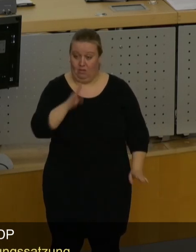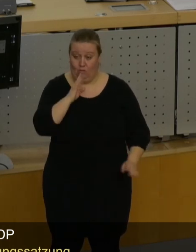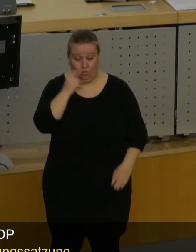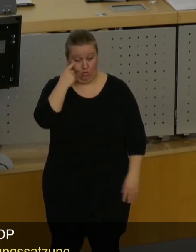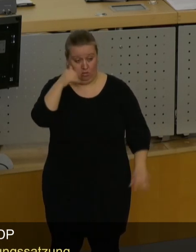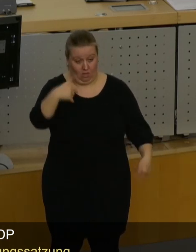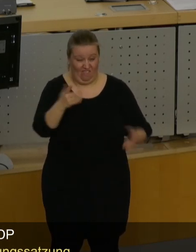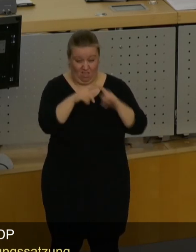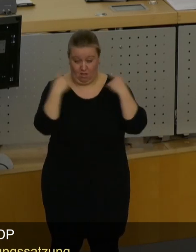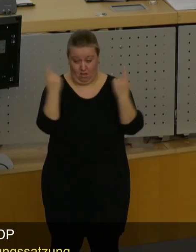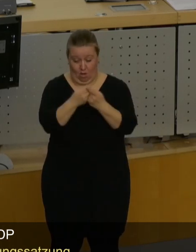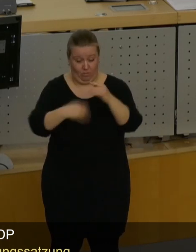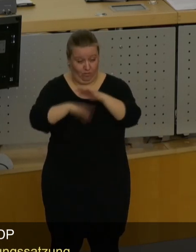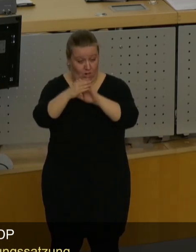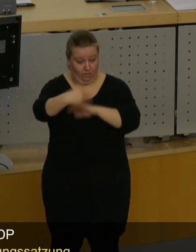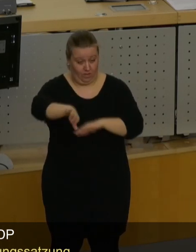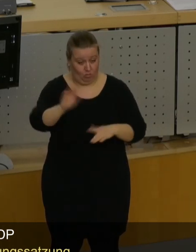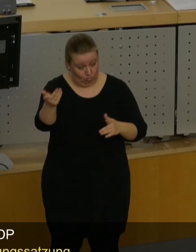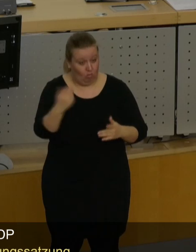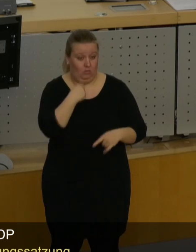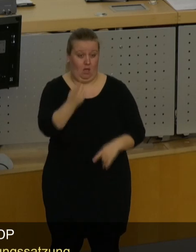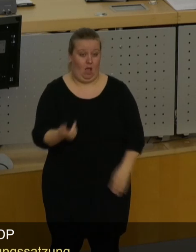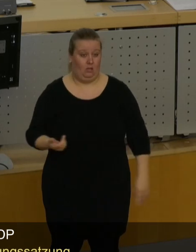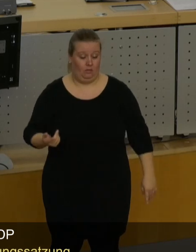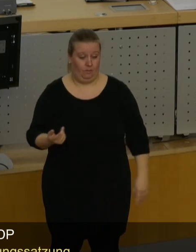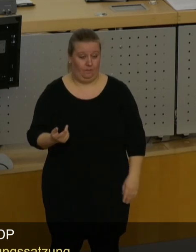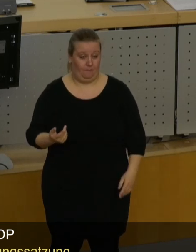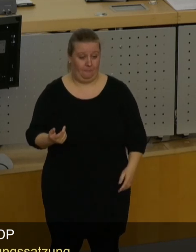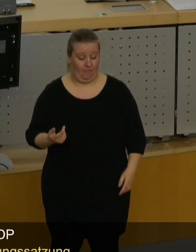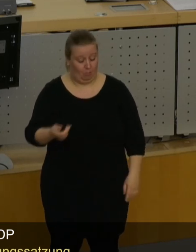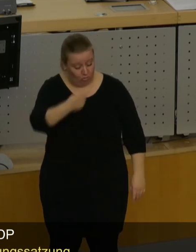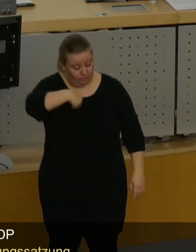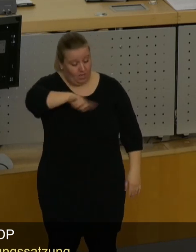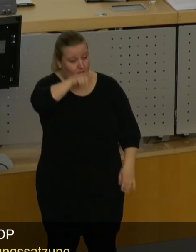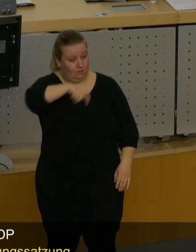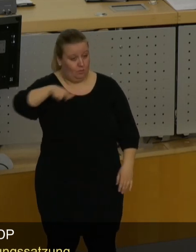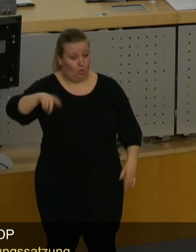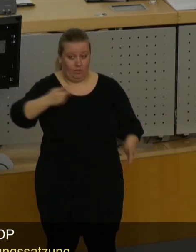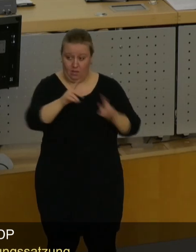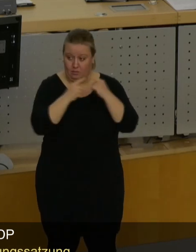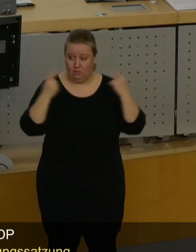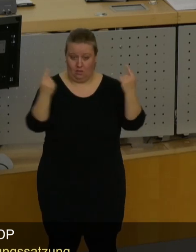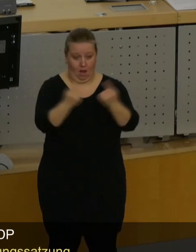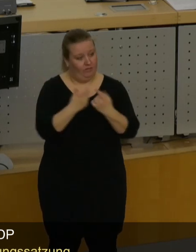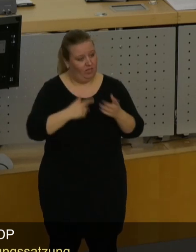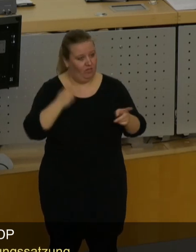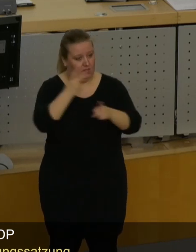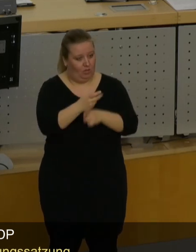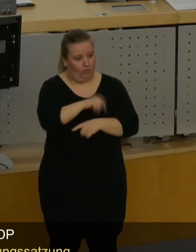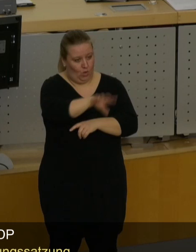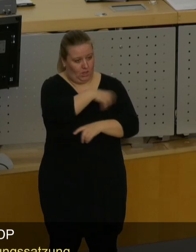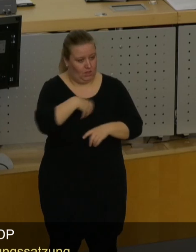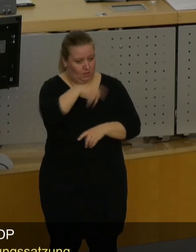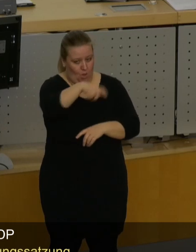Zeugen, weil der Raum war massenvoll und die mussten ausweichen. Wir als Bürger hier im Saal sind Vertreter für die